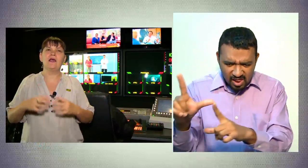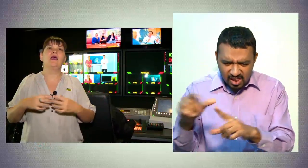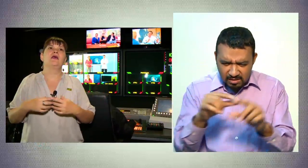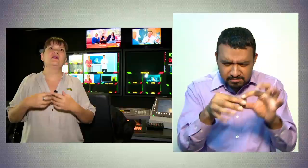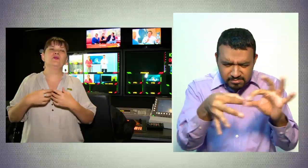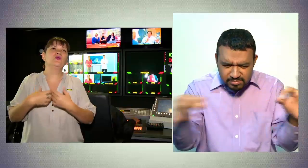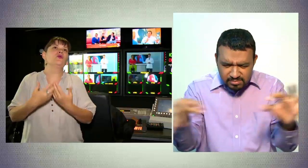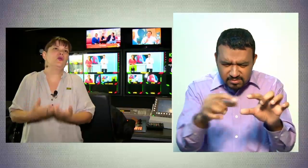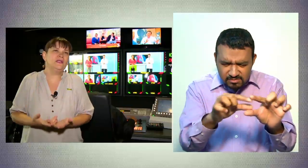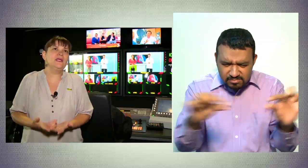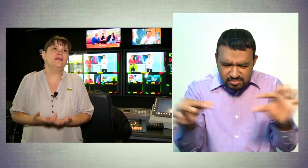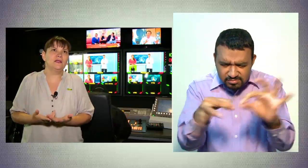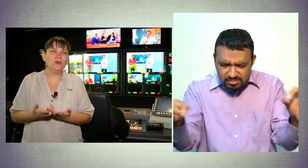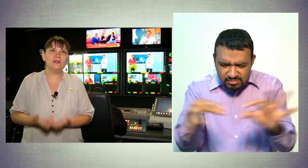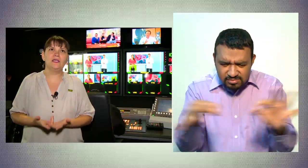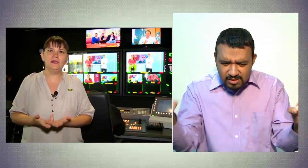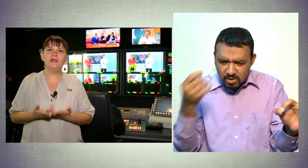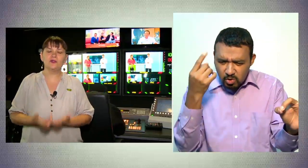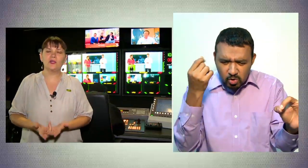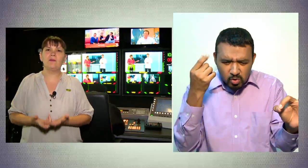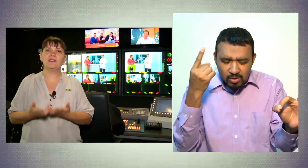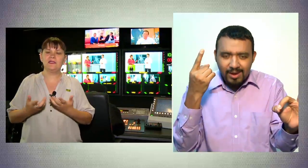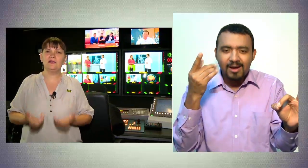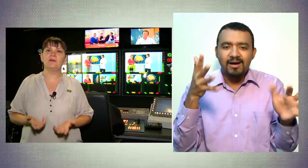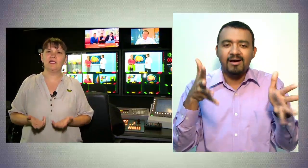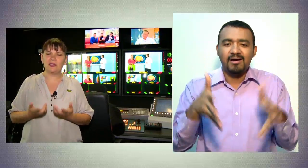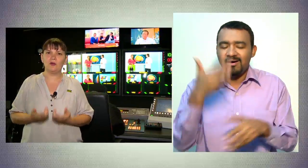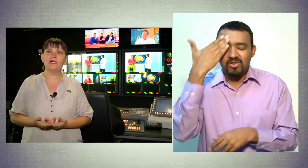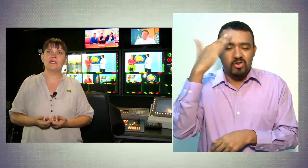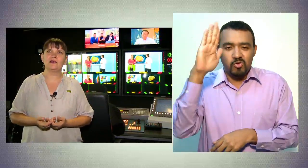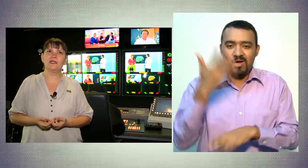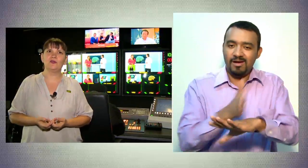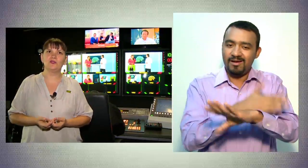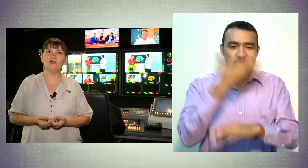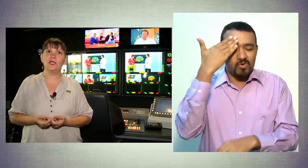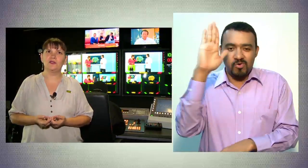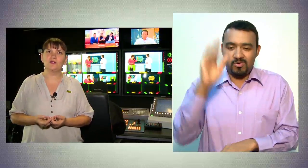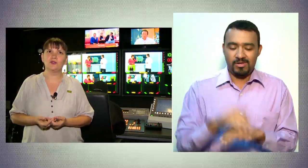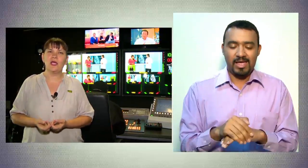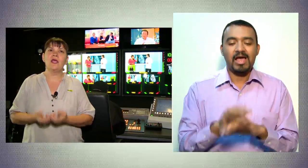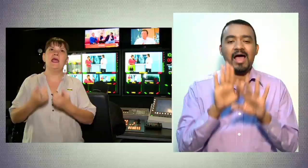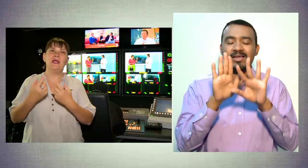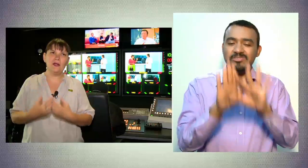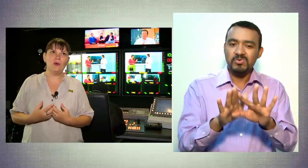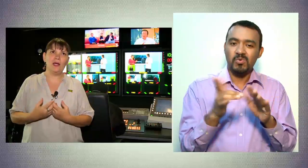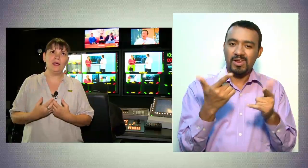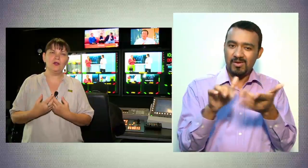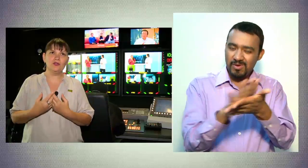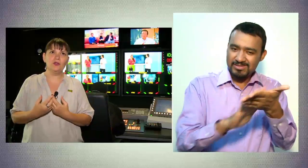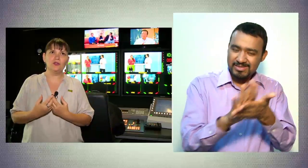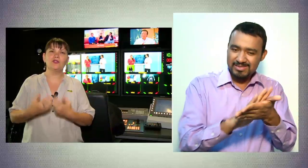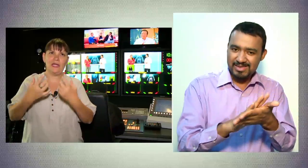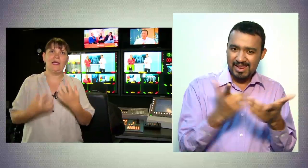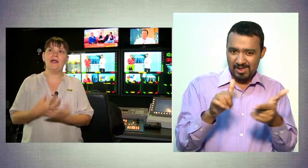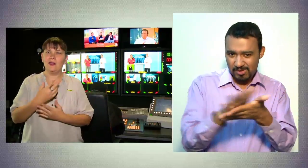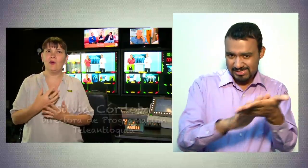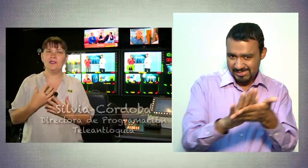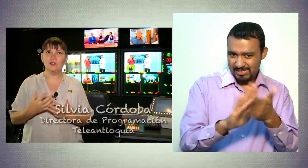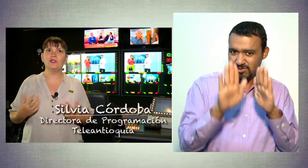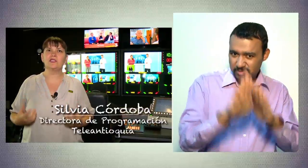no lo entienden, no entienden y no son capaces de interpretar lo que están diciendo esos textos. El lenguaje de los sordos es la lengua de sordos,